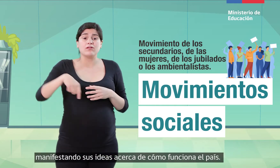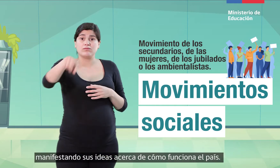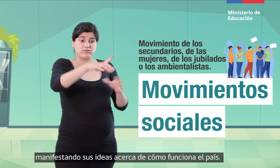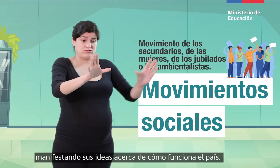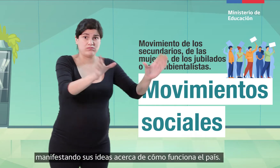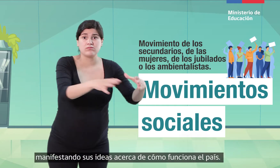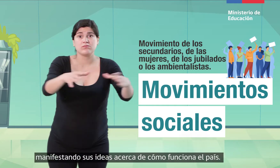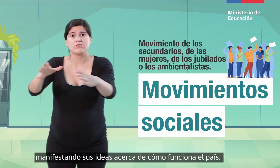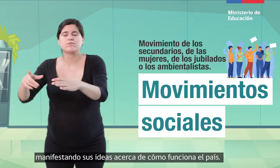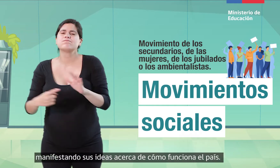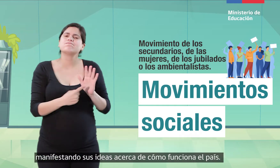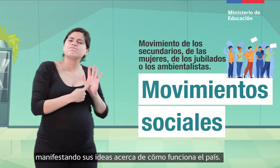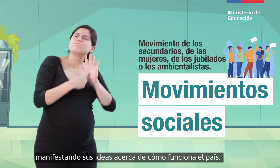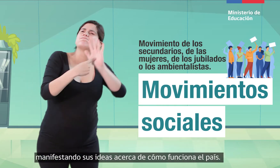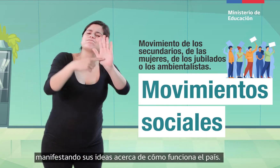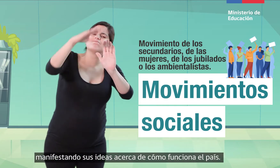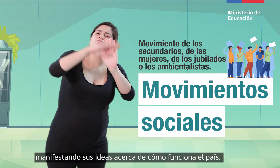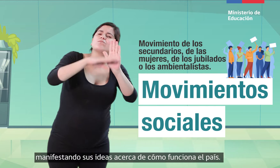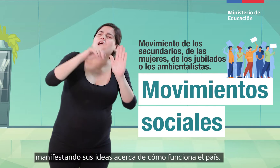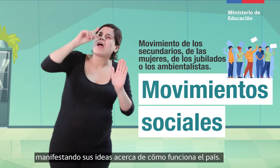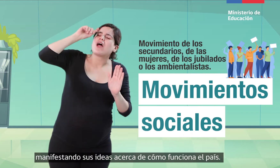manifestando sus ideas acerca de cómo funciona el país.